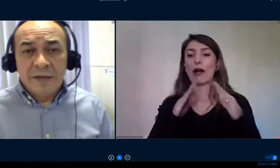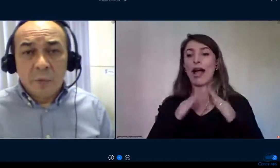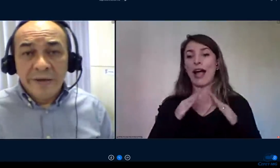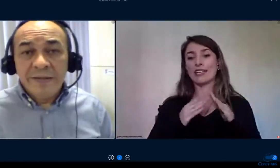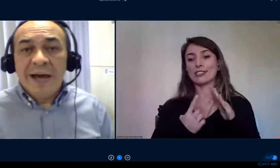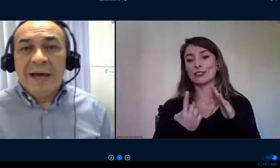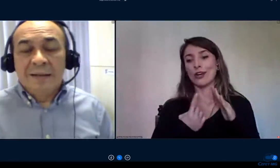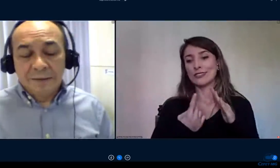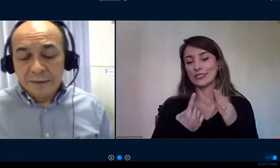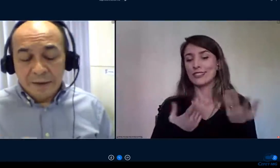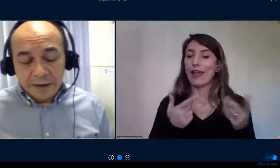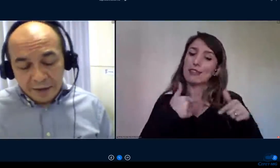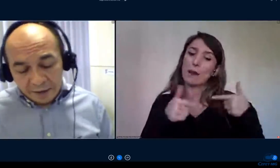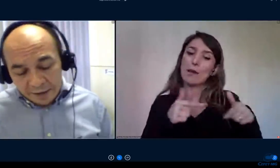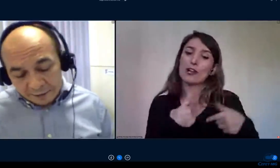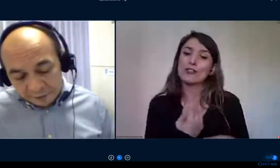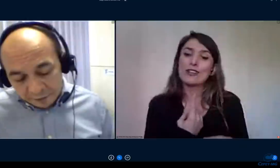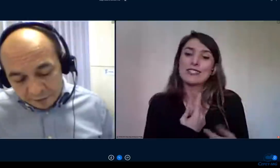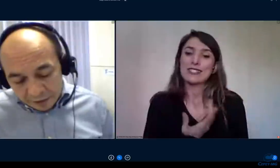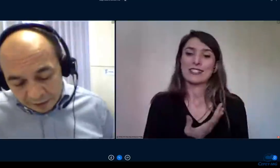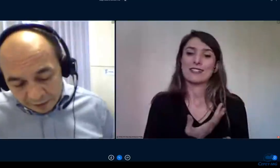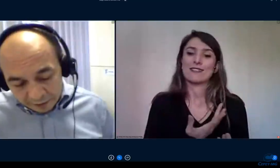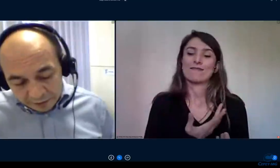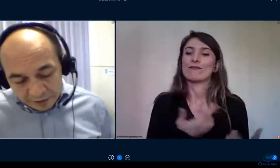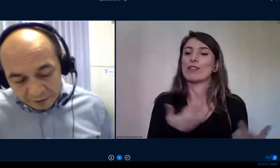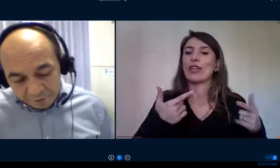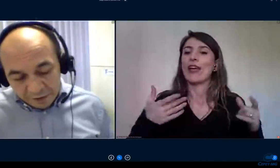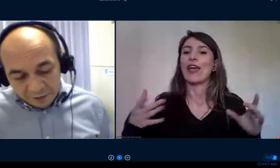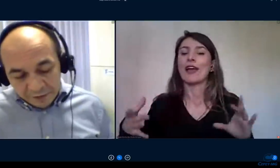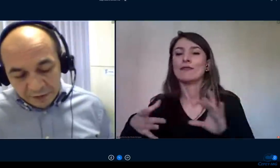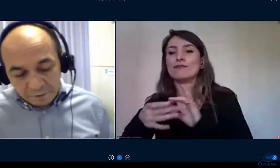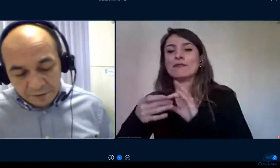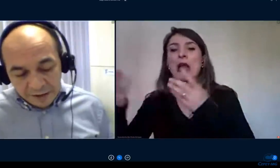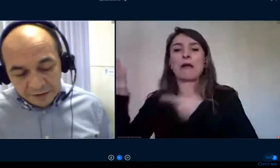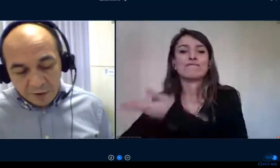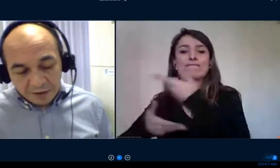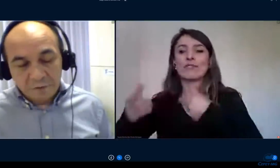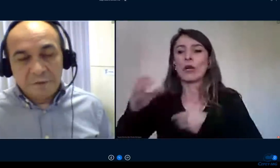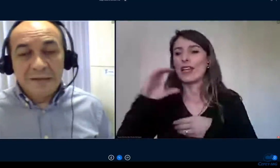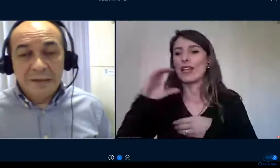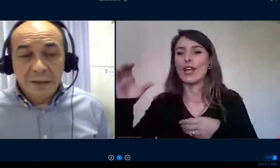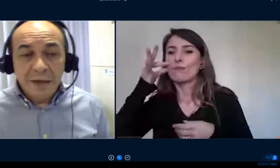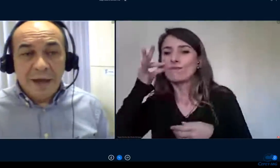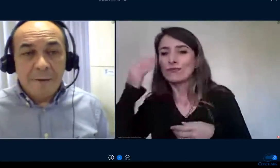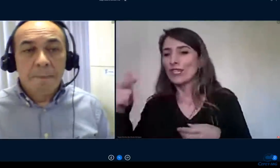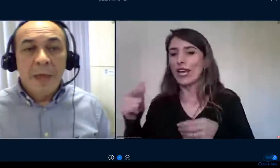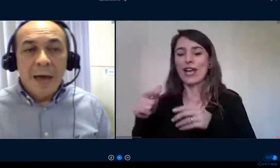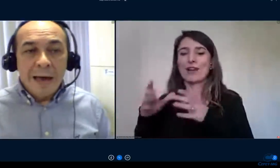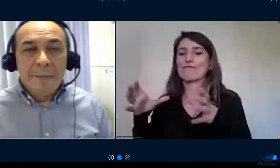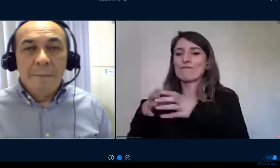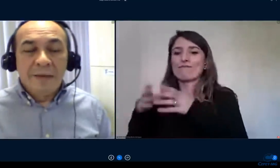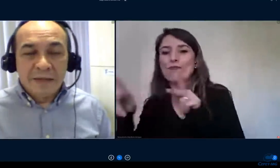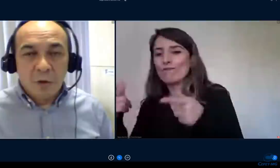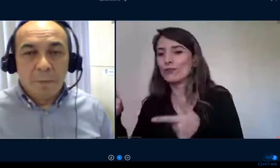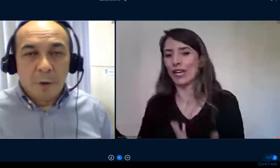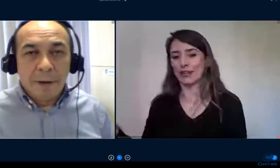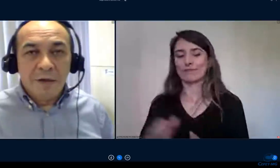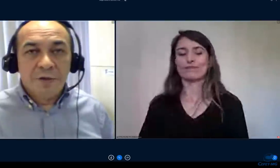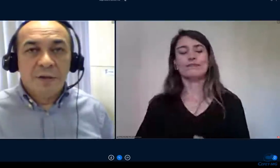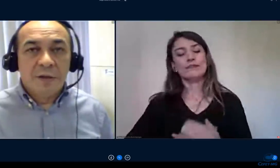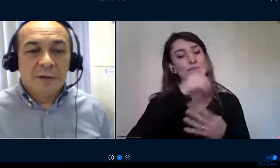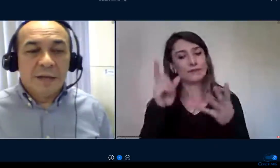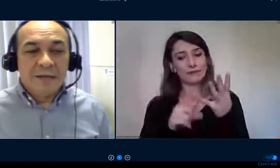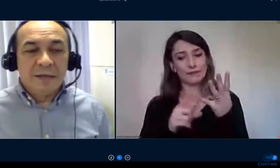sequenciada né na falei da terceira fase a quarta fase que é a implementação